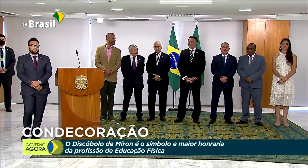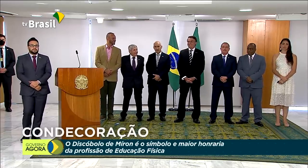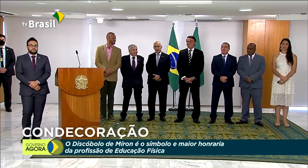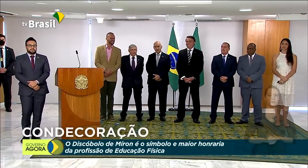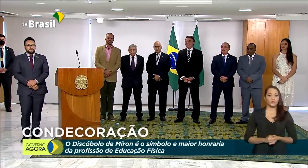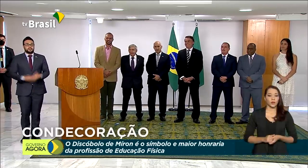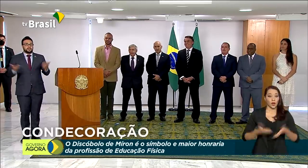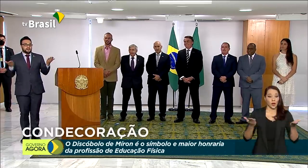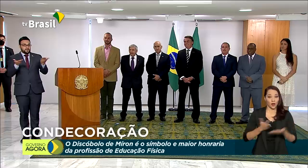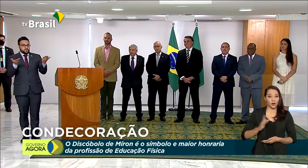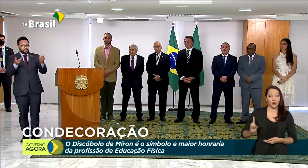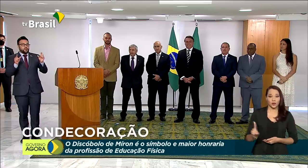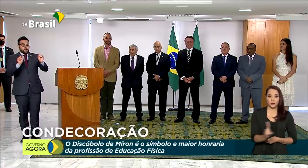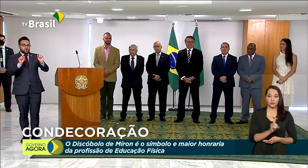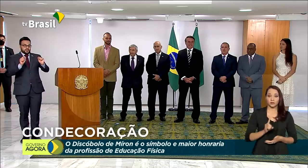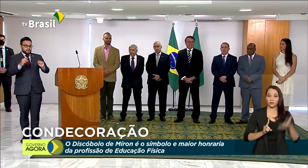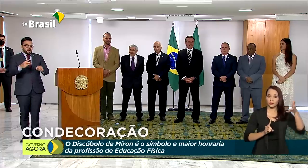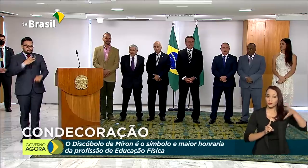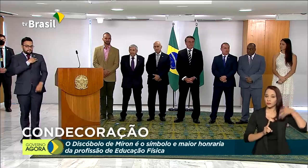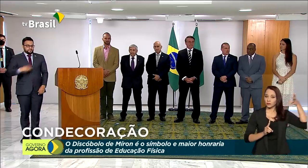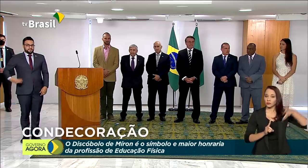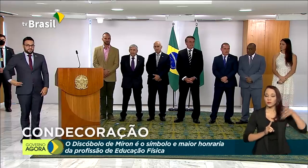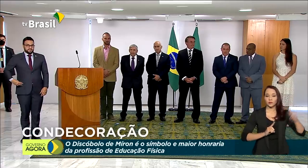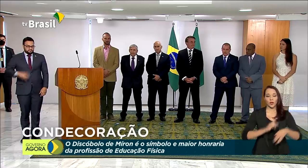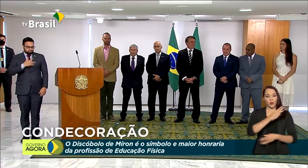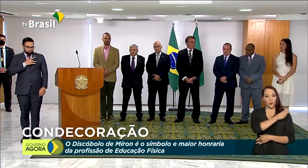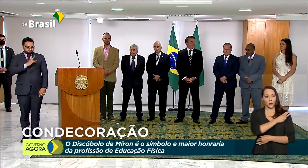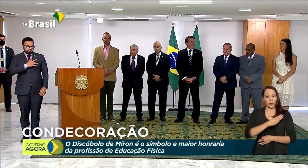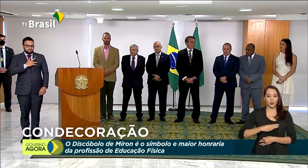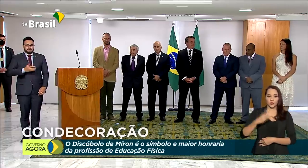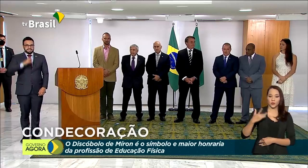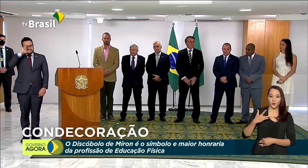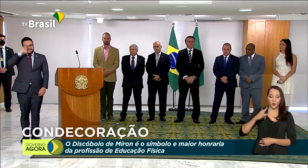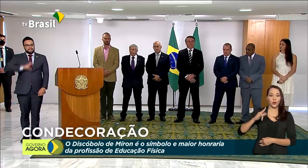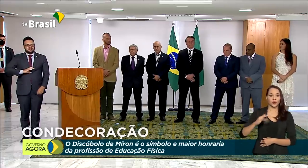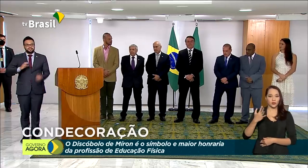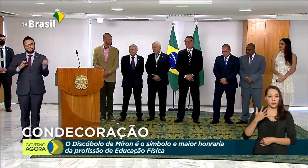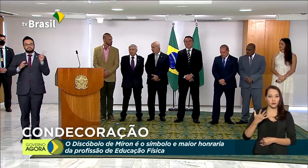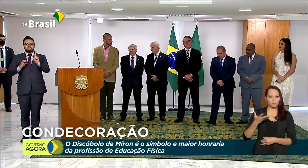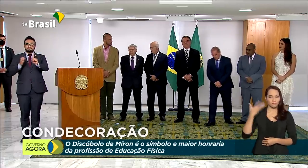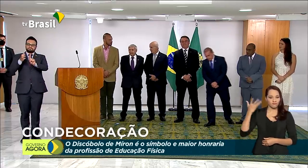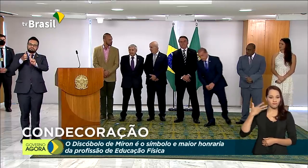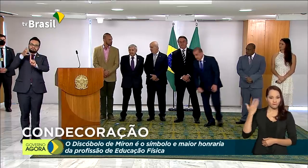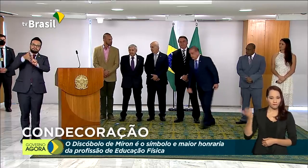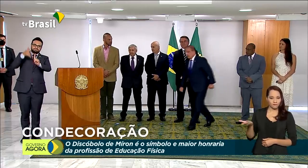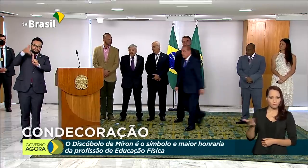Nesse momento, o ministro de Estado da Cidadania, Onyx Lorenzoni, fará o uso da palavra.